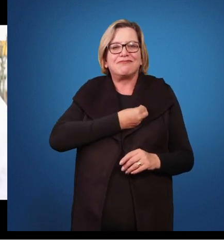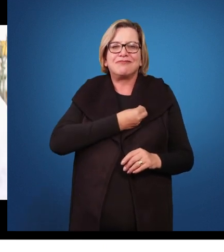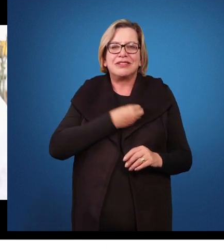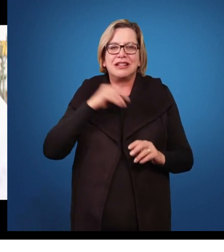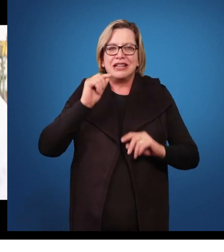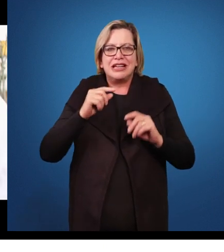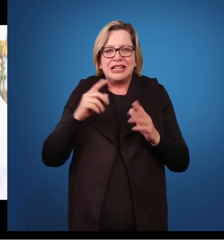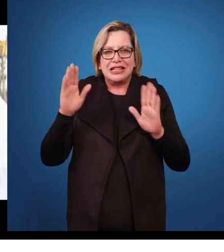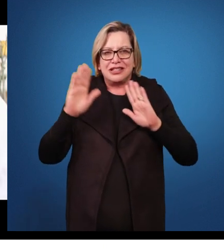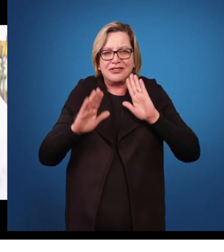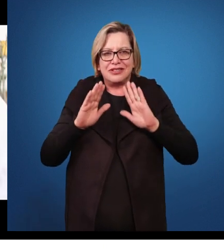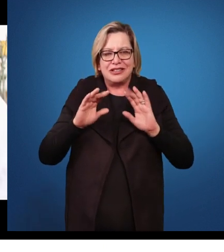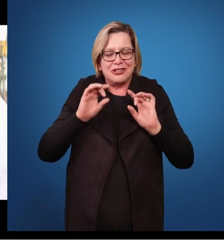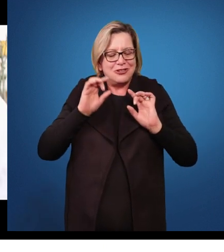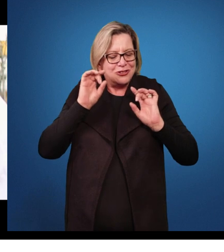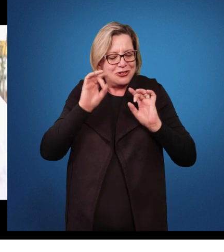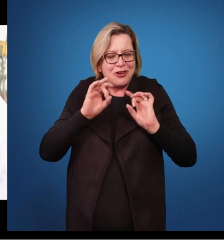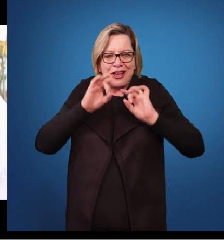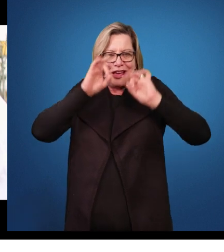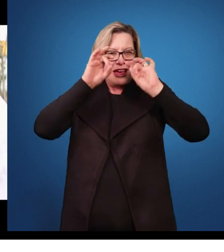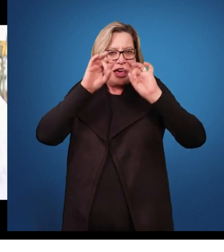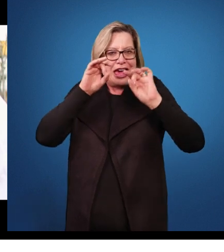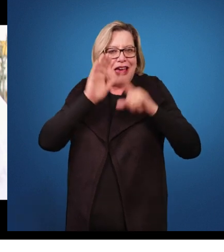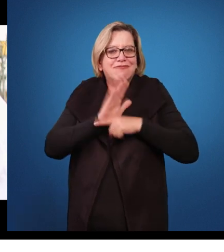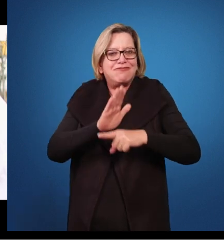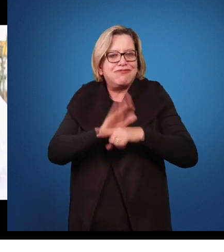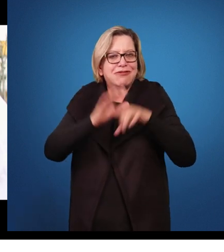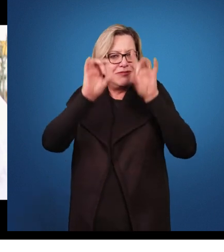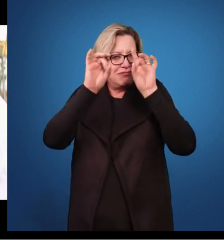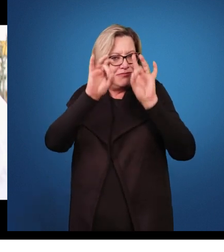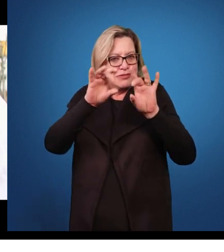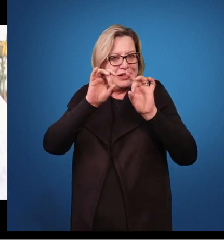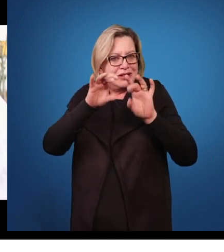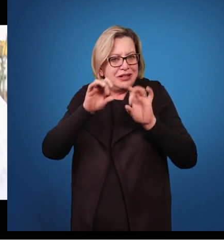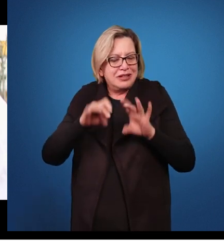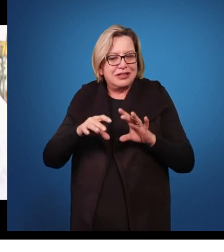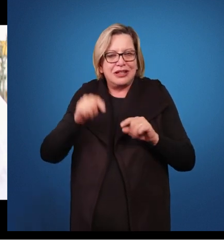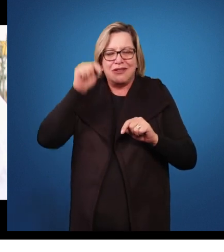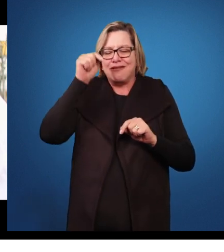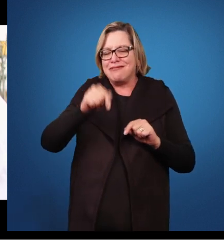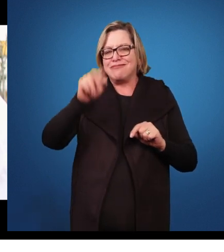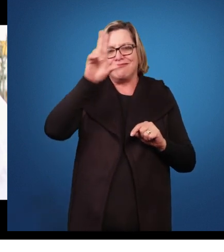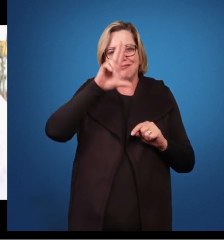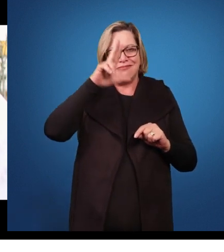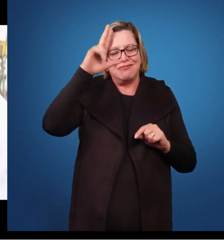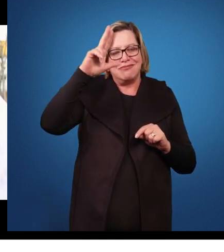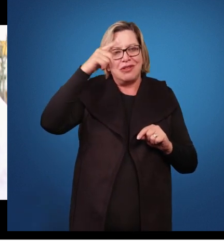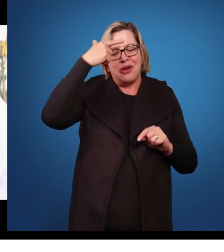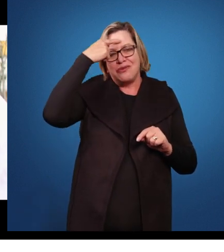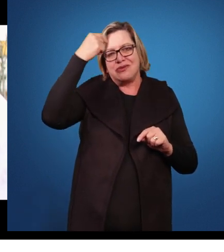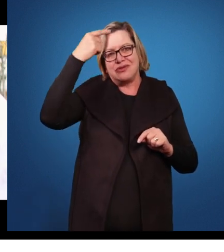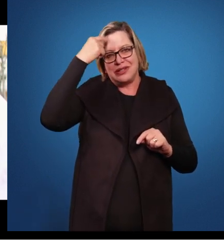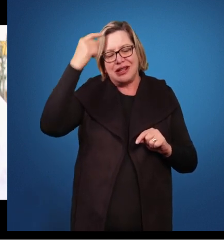ter esse atendimento especializado, dentro do âmbito da psicologia, na universidade. Eu tenho vários casos, assim.